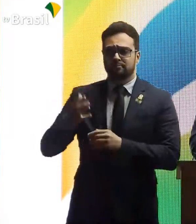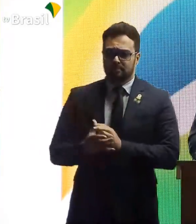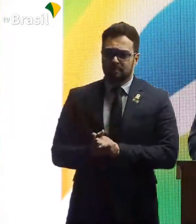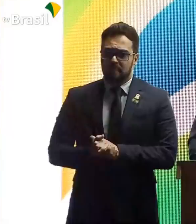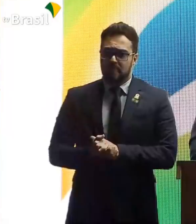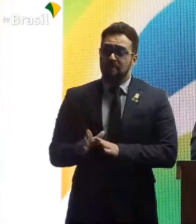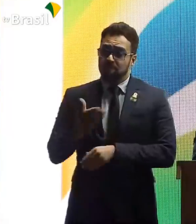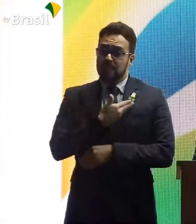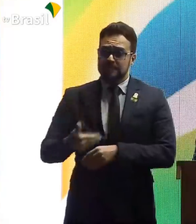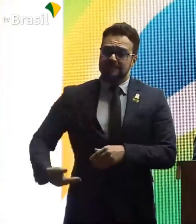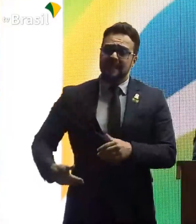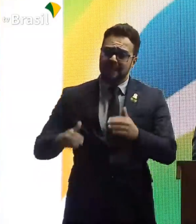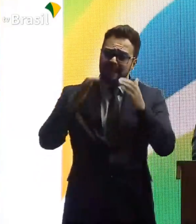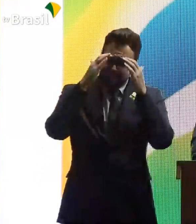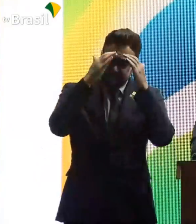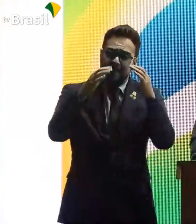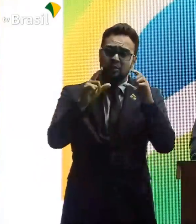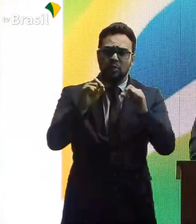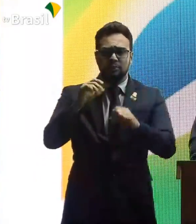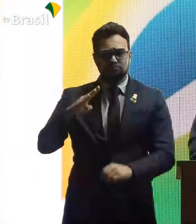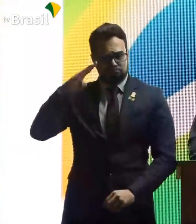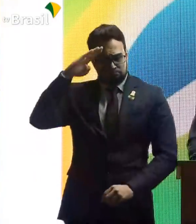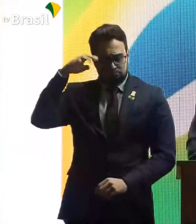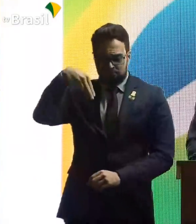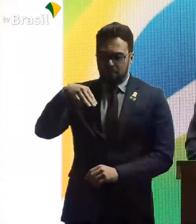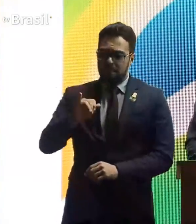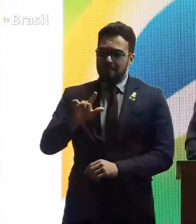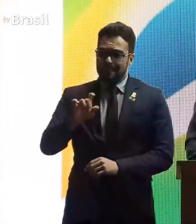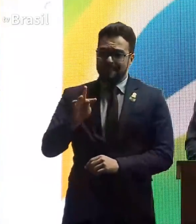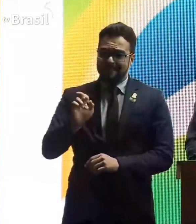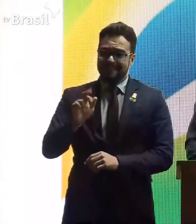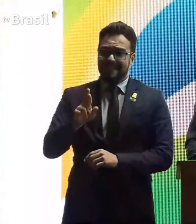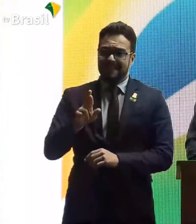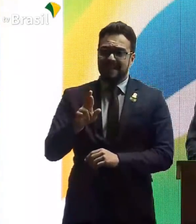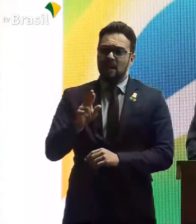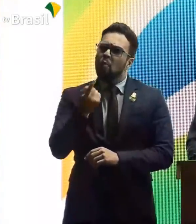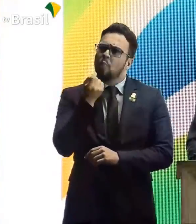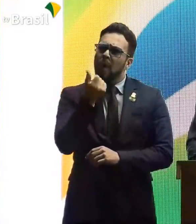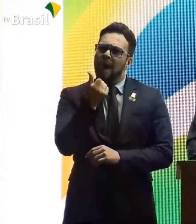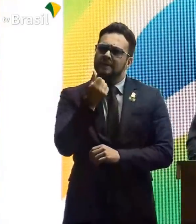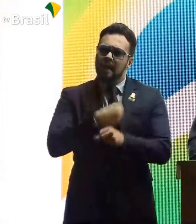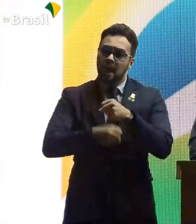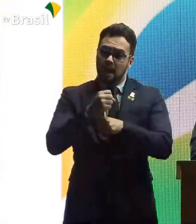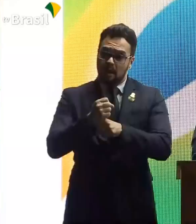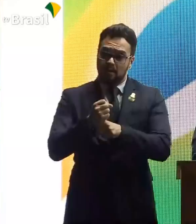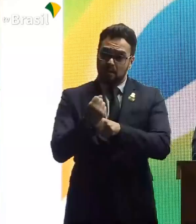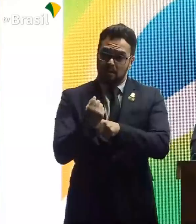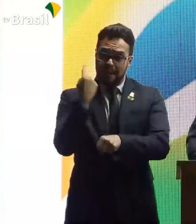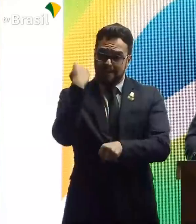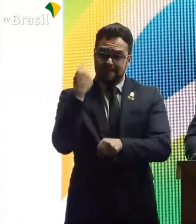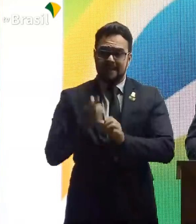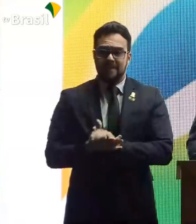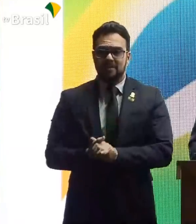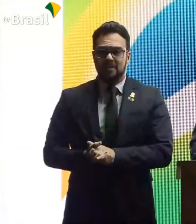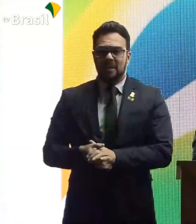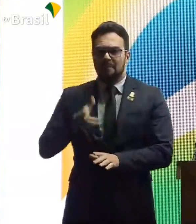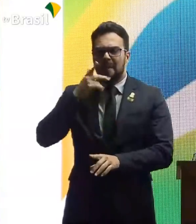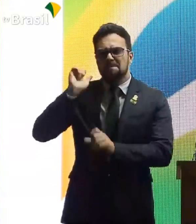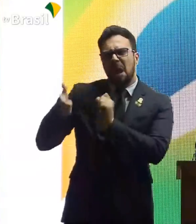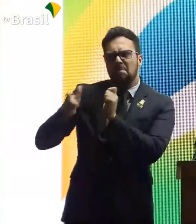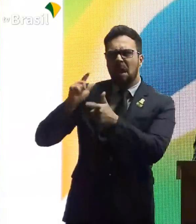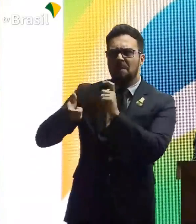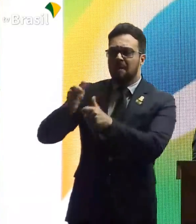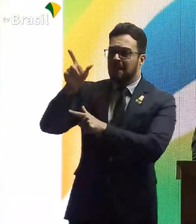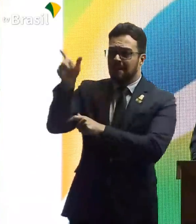Um Estado que respeita seus militares. Até quase o final do ano passado, o militar é escrachado no